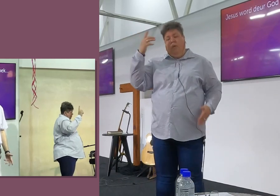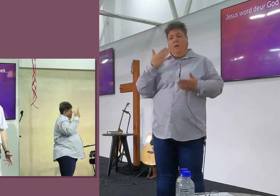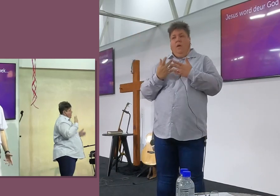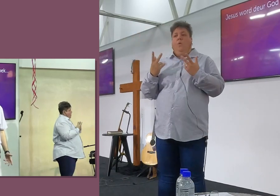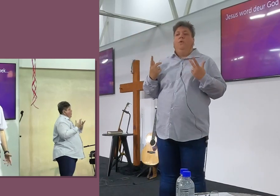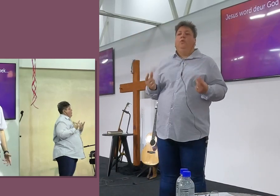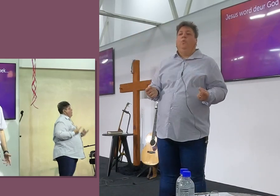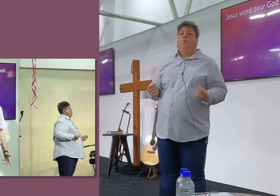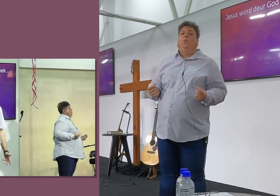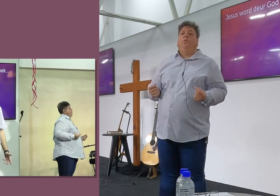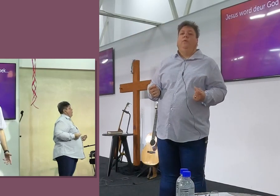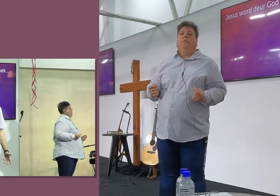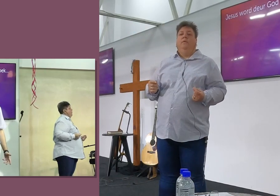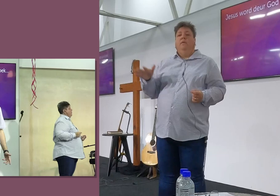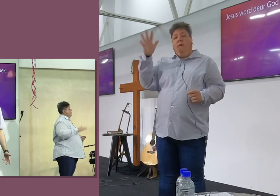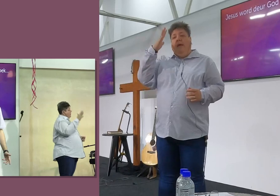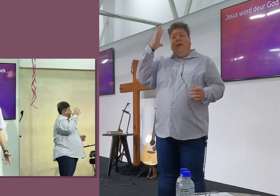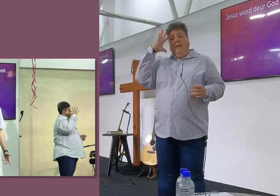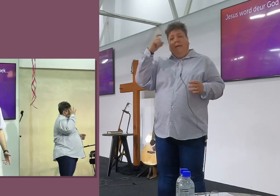story met William sy donkie,